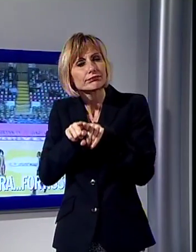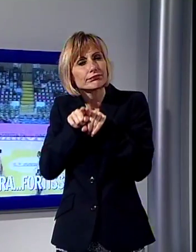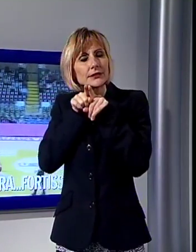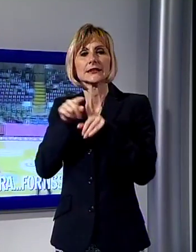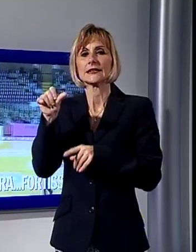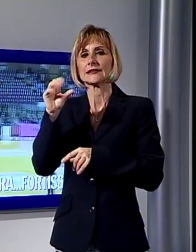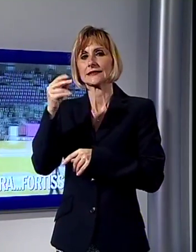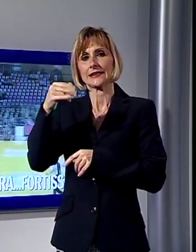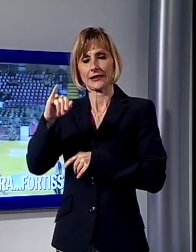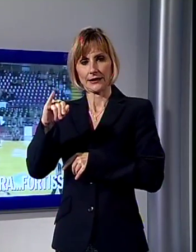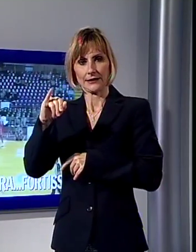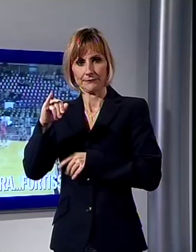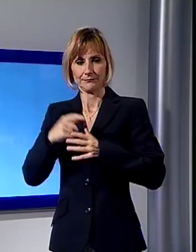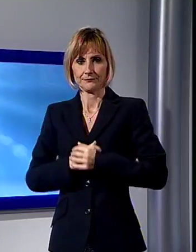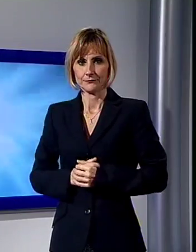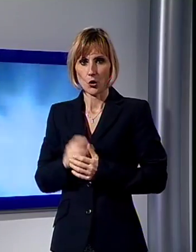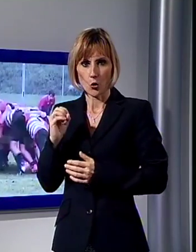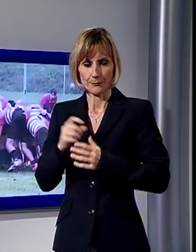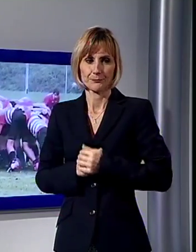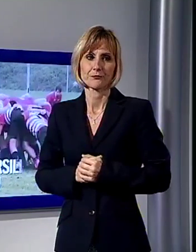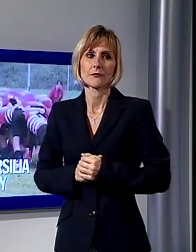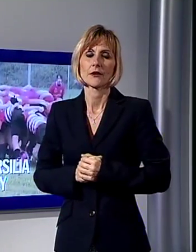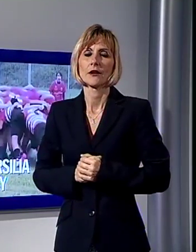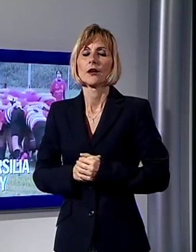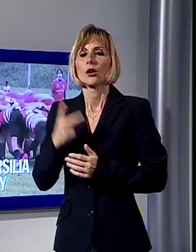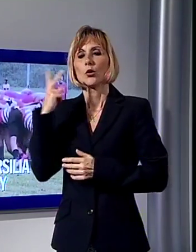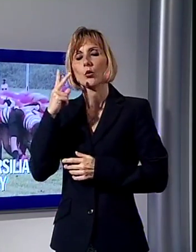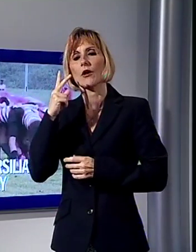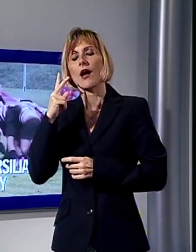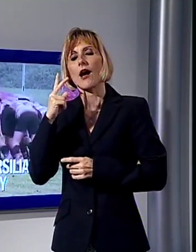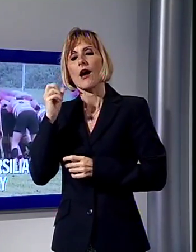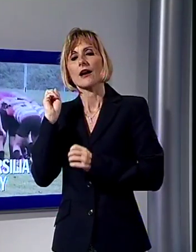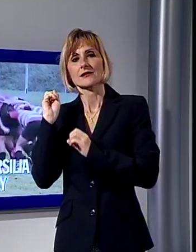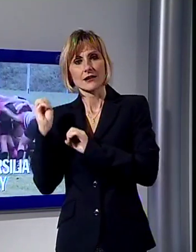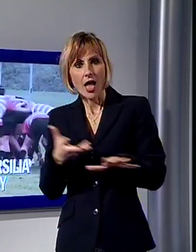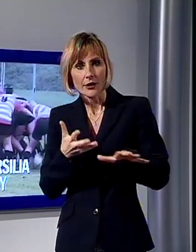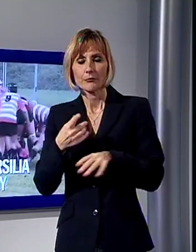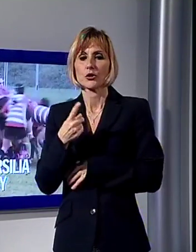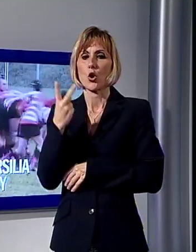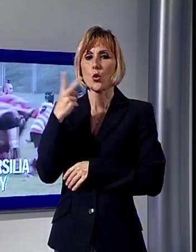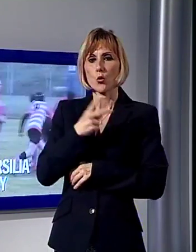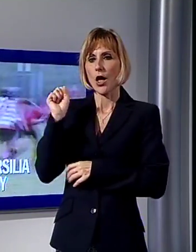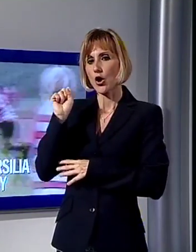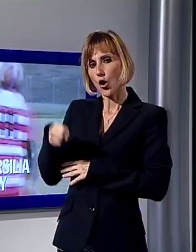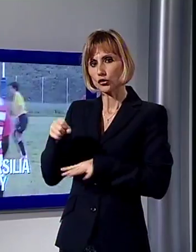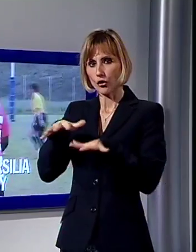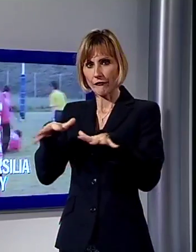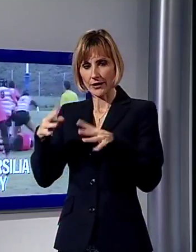campione d'Italia. Rugby, Lucca Union Versilia, ma che bel derby all'acquedotto a vincente sfida tra